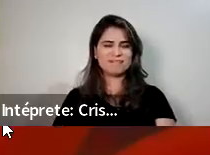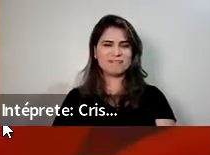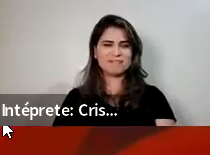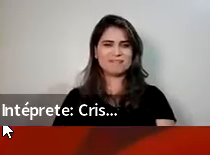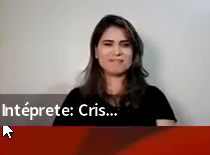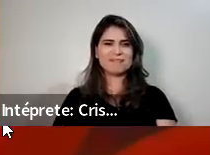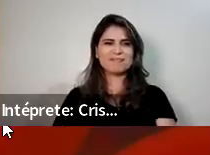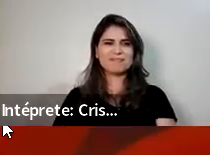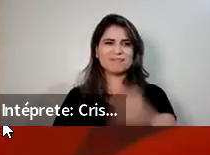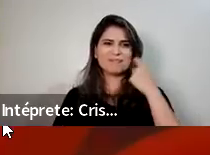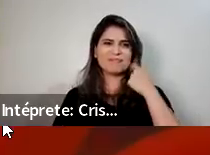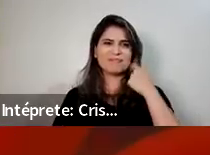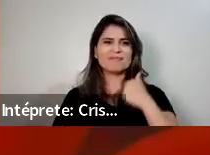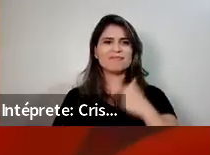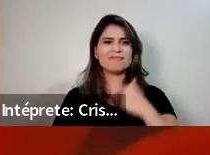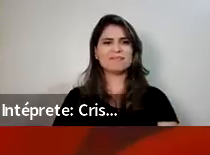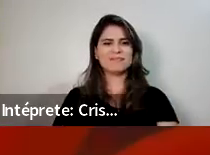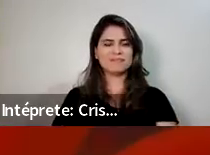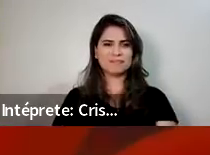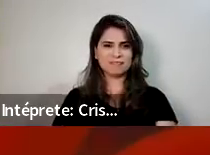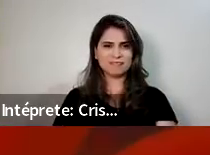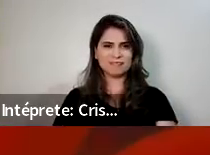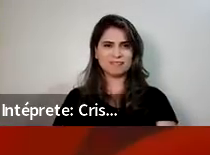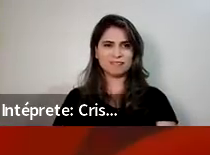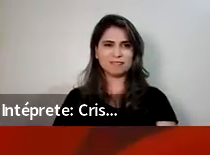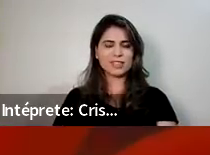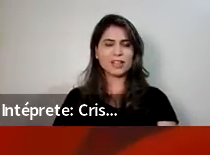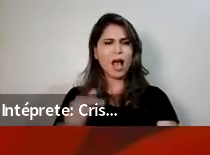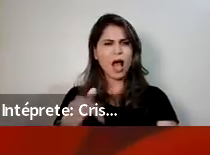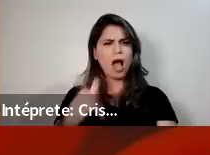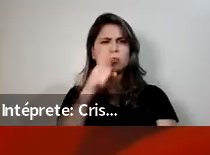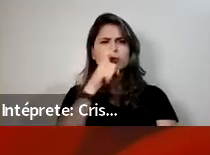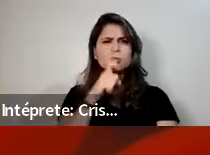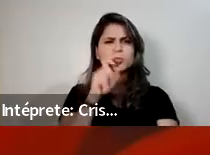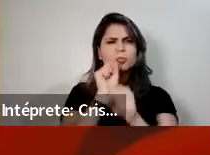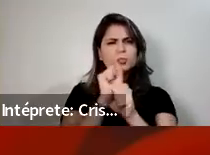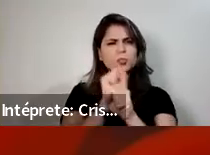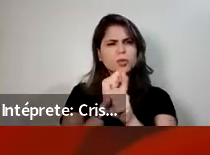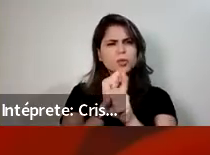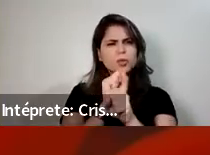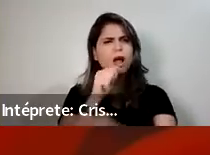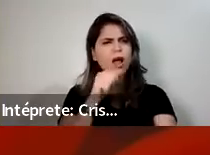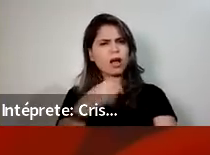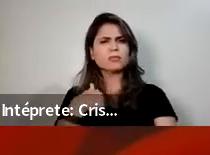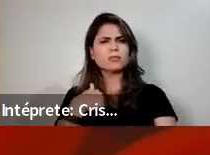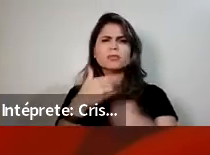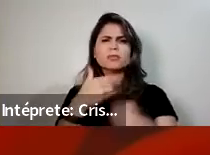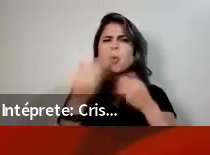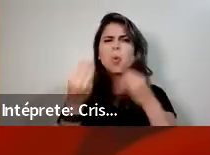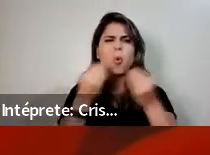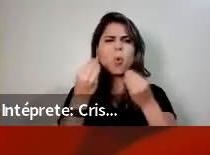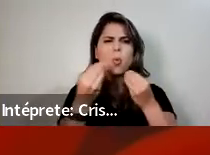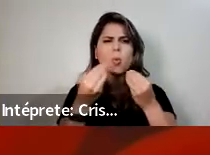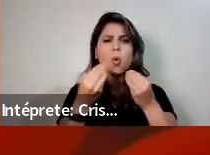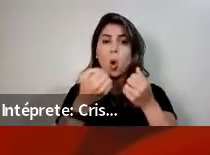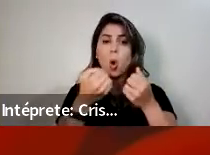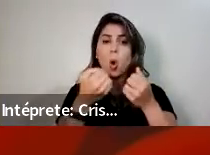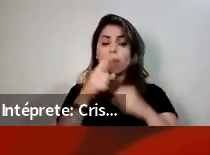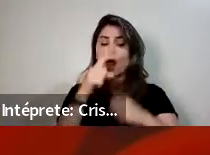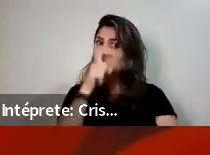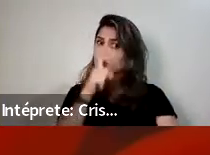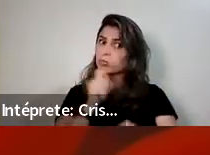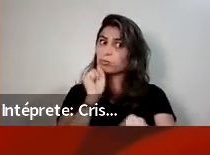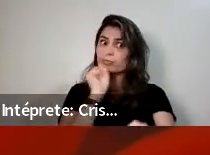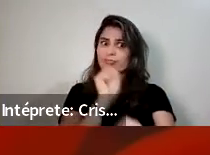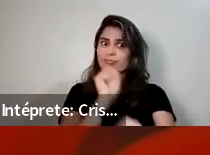Legal. Obrigado por aceitar o convite, tá? Então, a menopausa é uma fase da vida da mulher que ocorre a interrupção natural